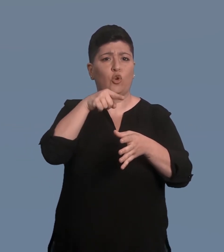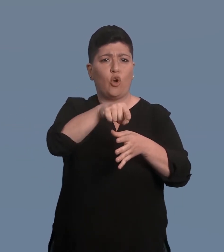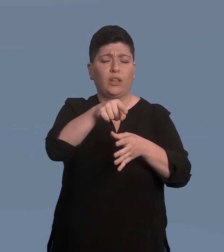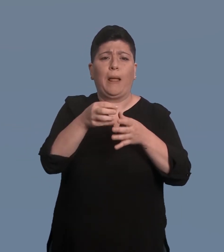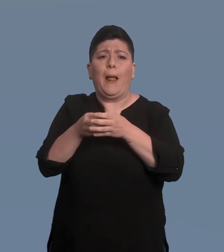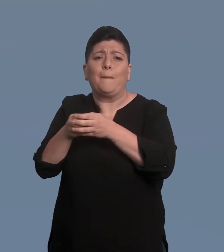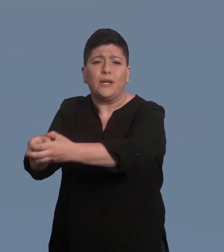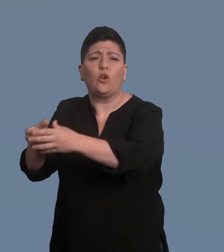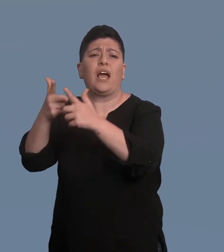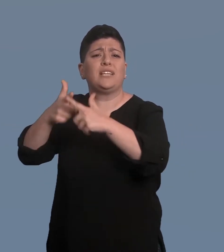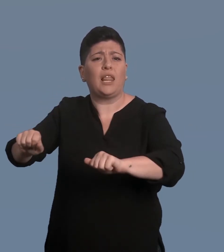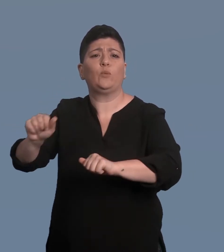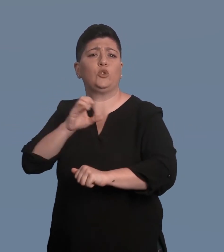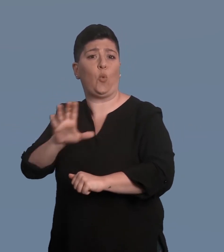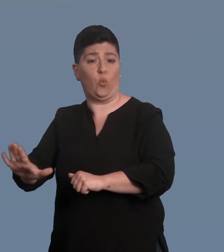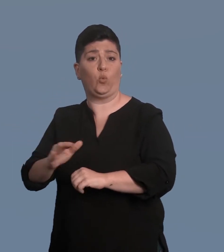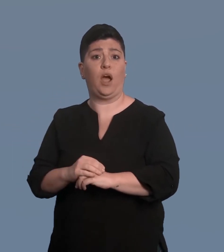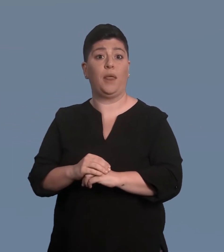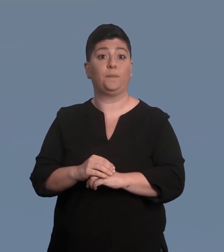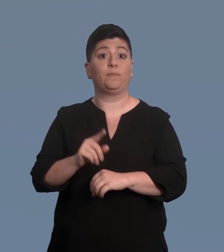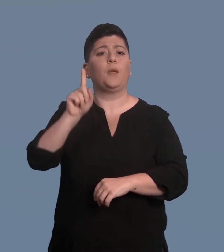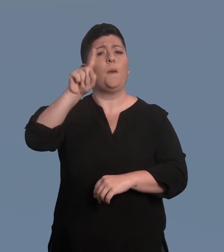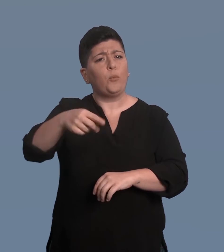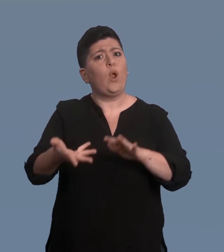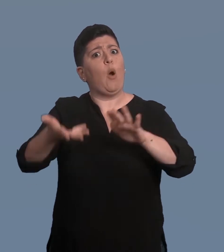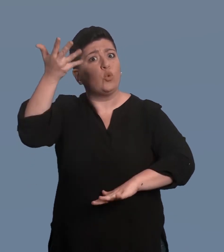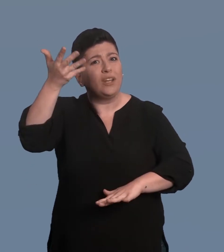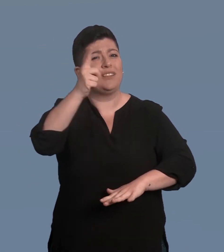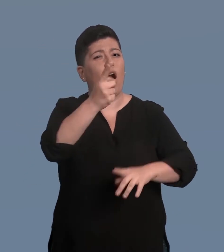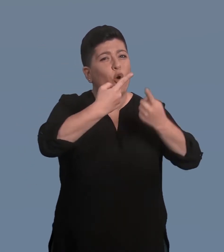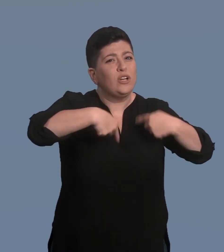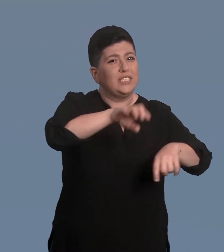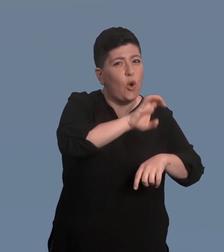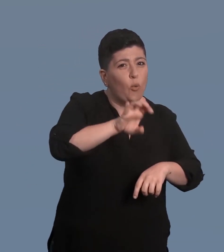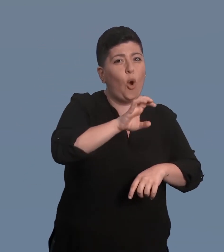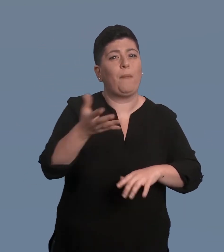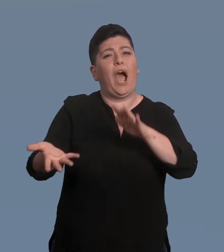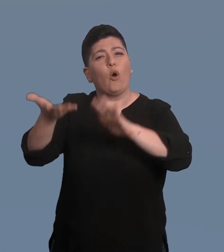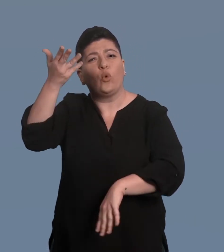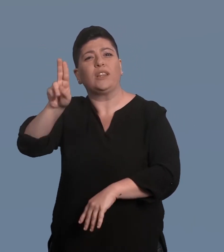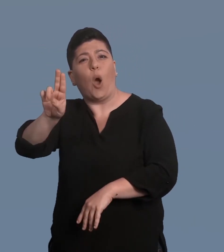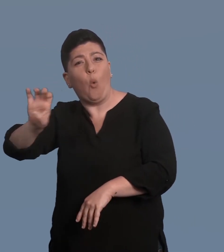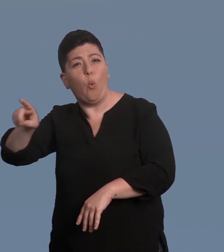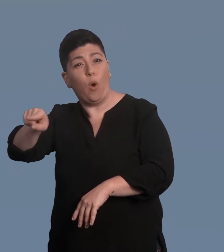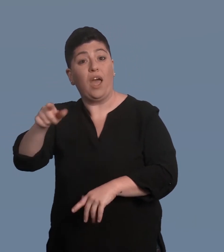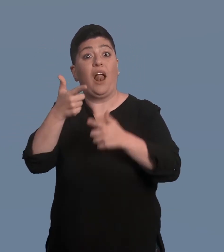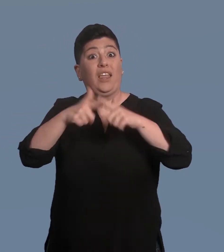udenti è trattata come una minoranza linguistica e culturale. Anche gli organi del Consiglio d'Europa e dell'Unione Europea si sono